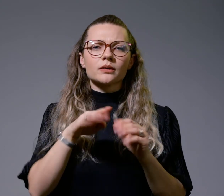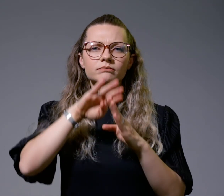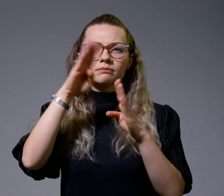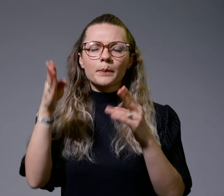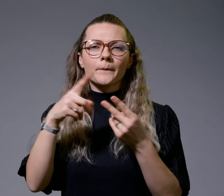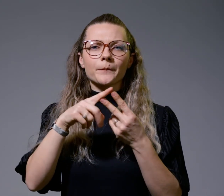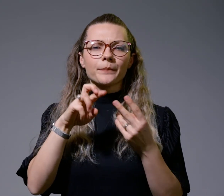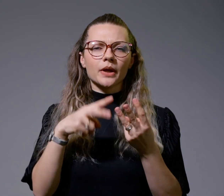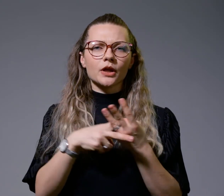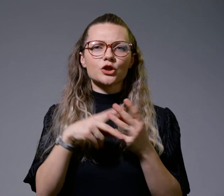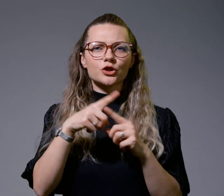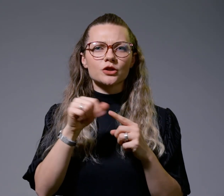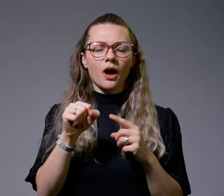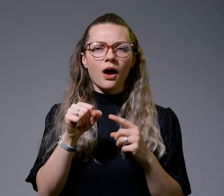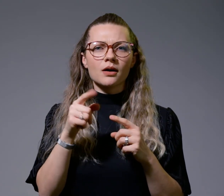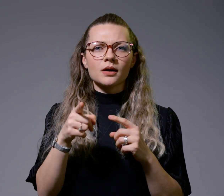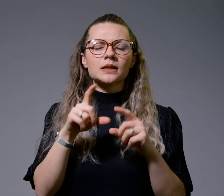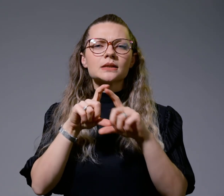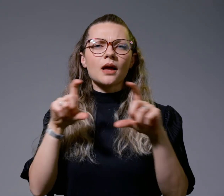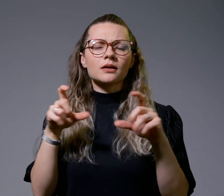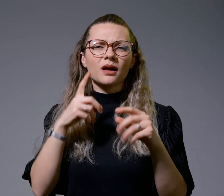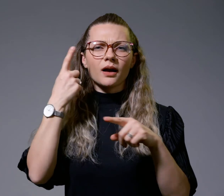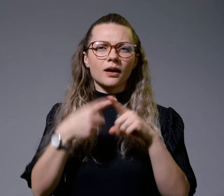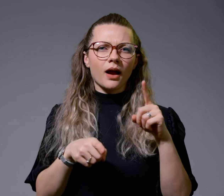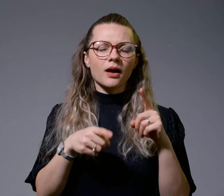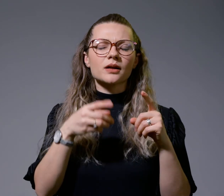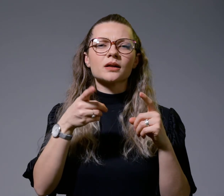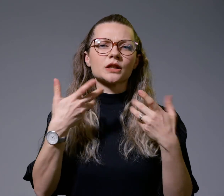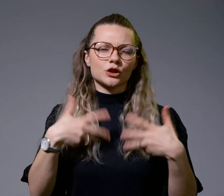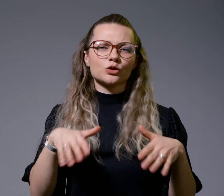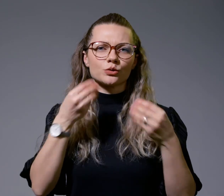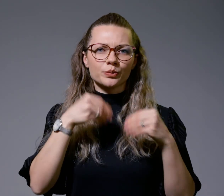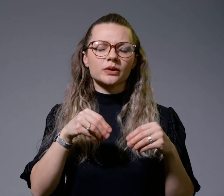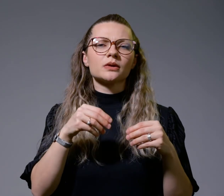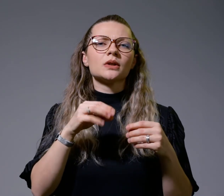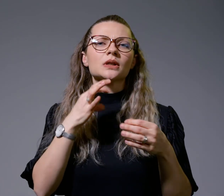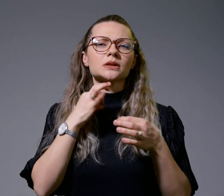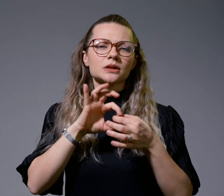во станиците на крај биле поразени и под Синджири биле отведени во Цариград.